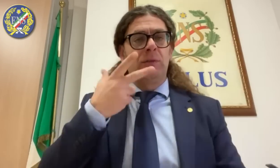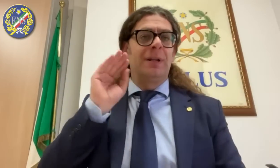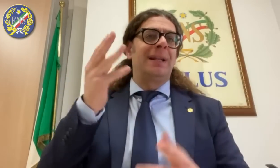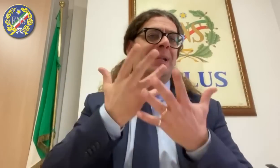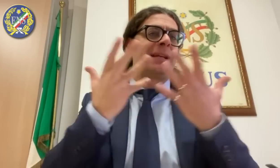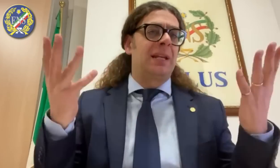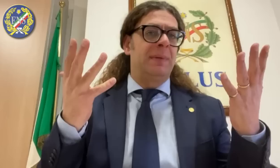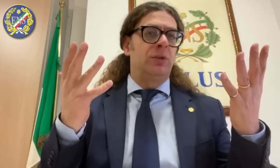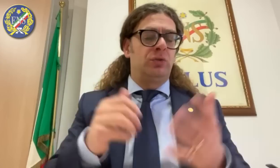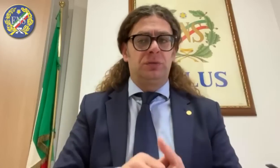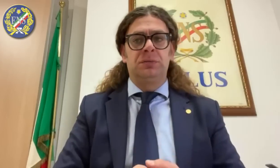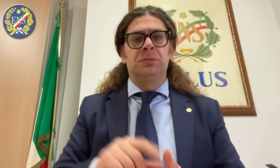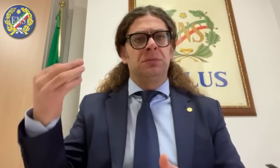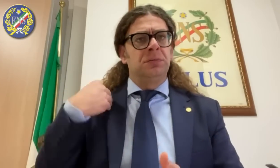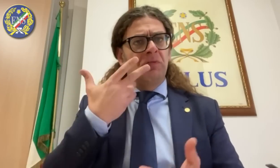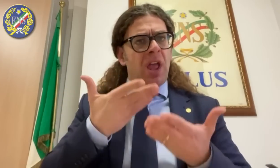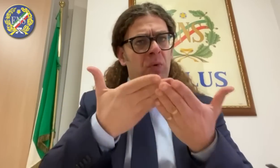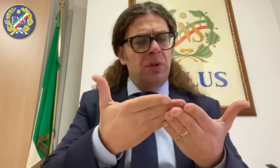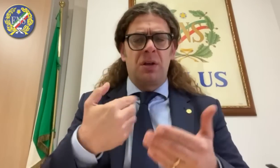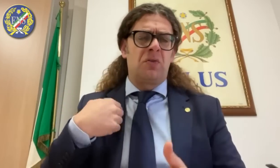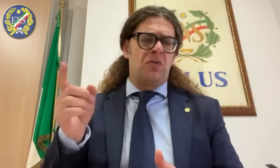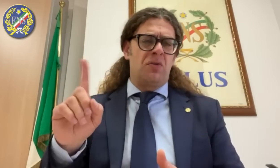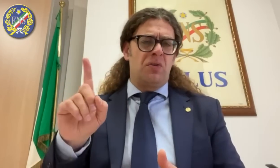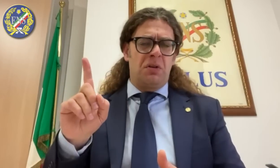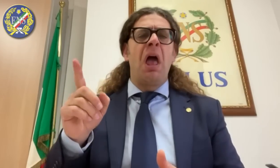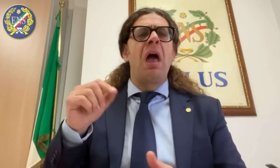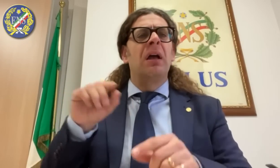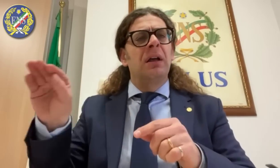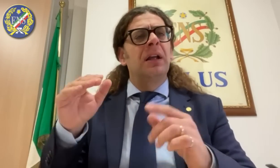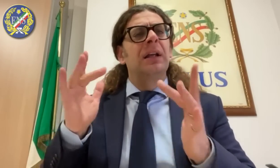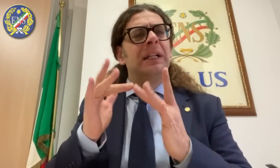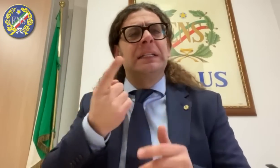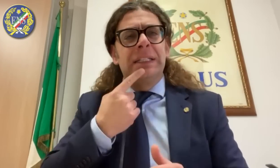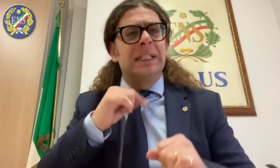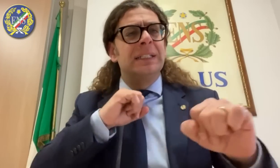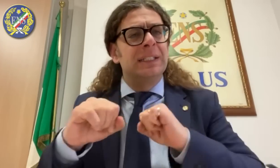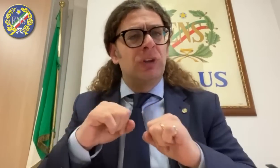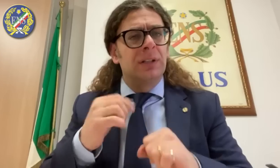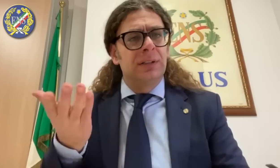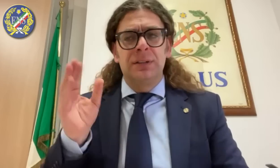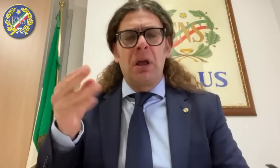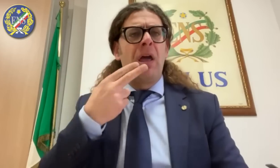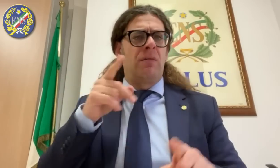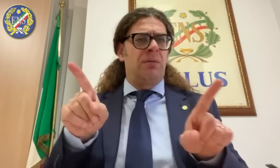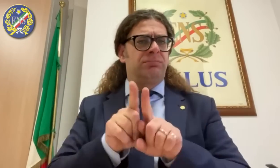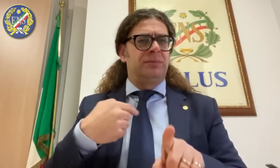ma a quanto pare no. Ho fatto loro presente che le persone sorde hanno diritto ad avere informazioni chiare